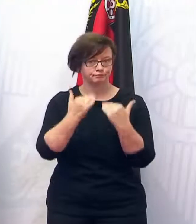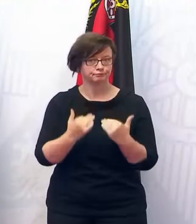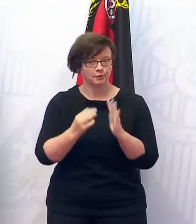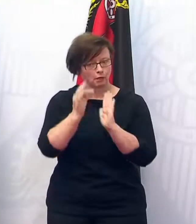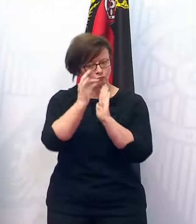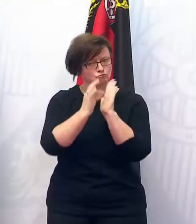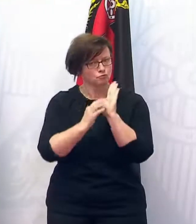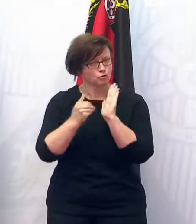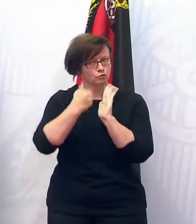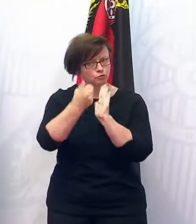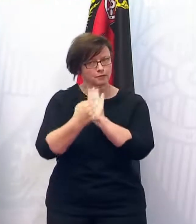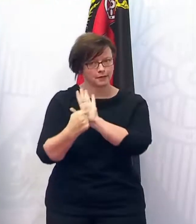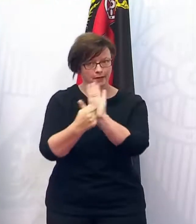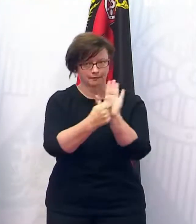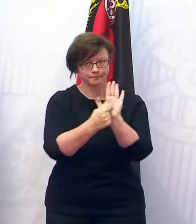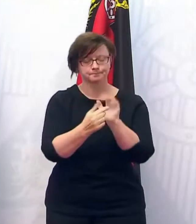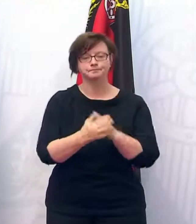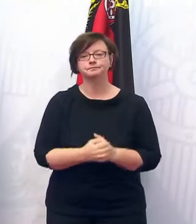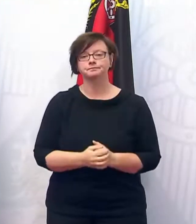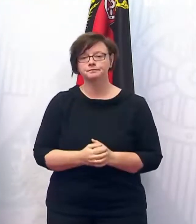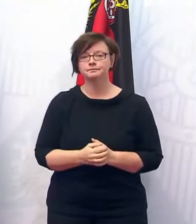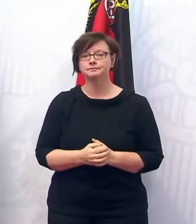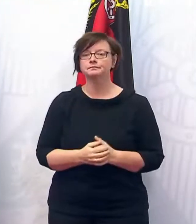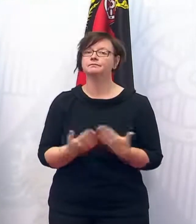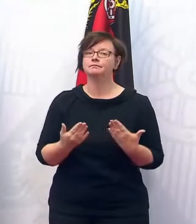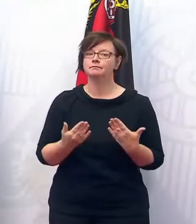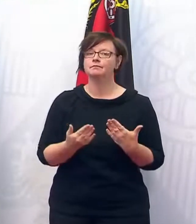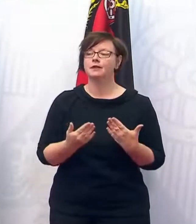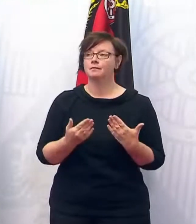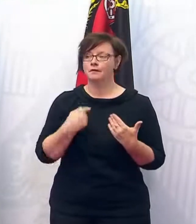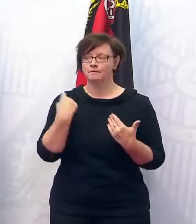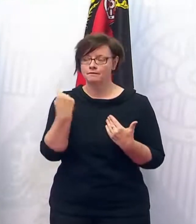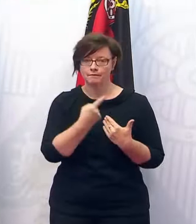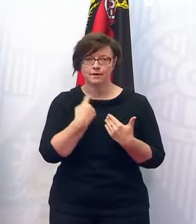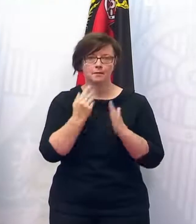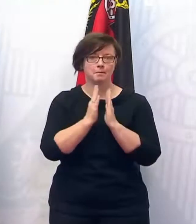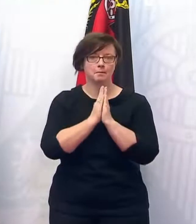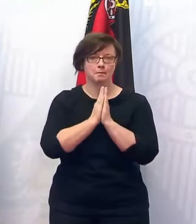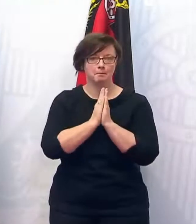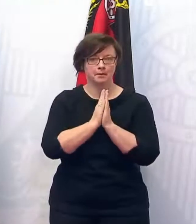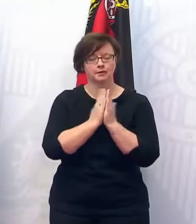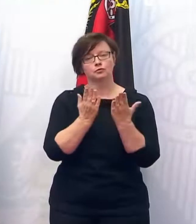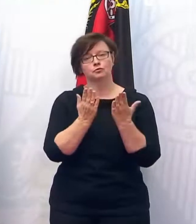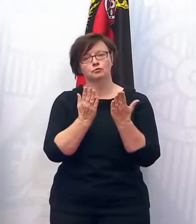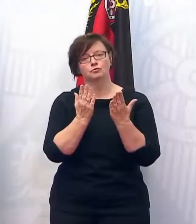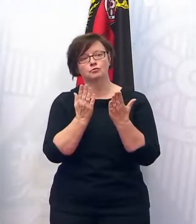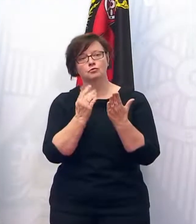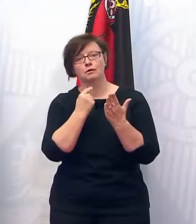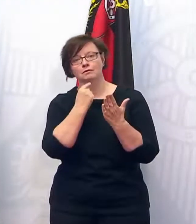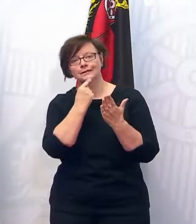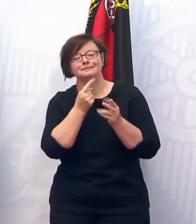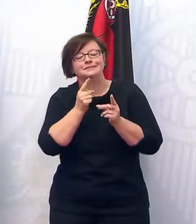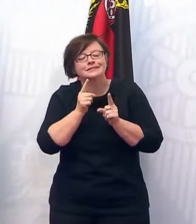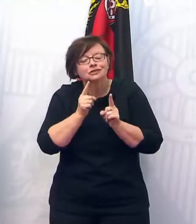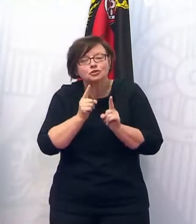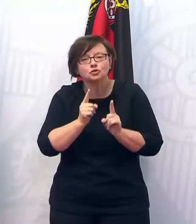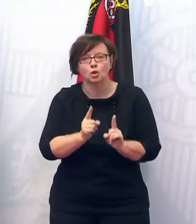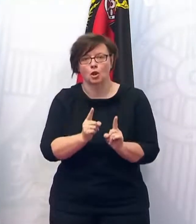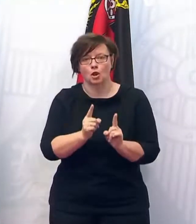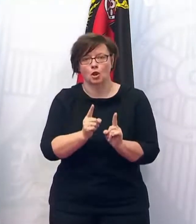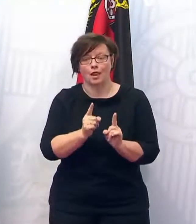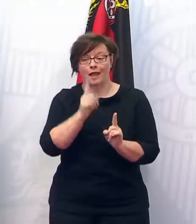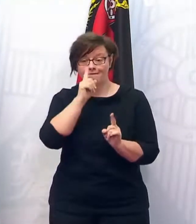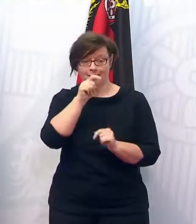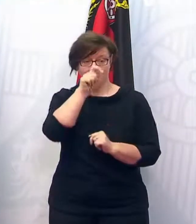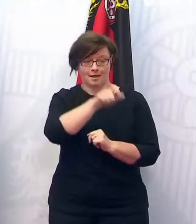Punkte noch zu sprechen. Dort aber bitten wir oder beschreiben wir es auch als soll immer dort,